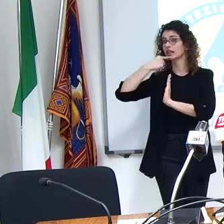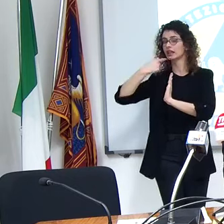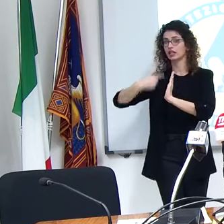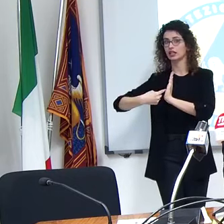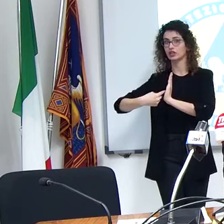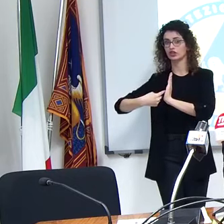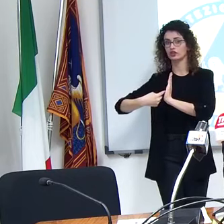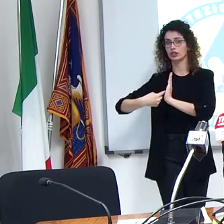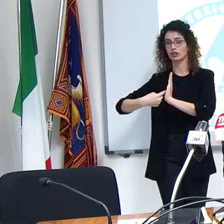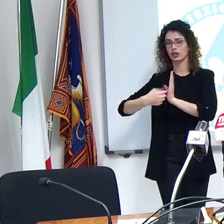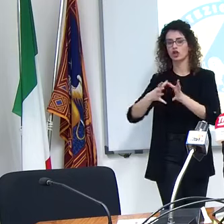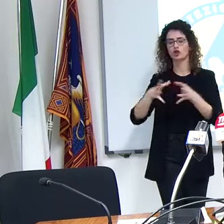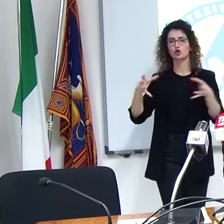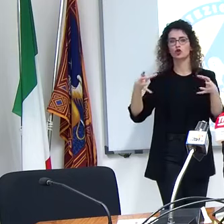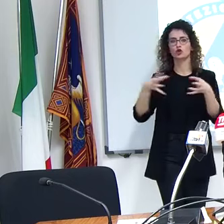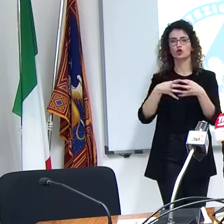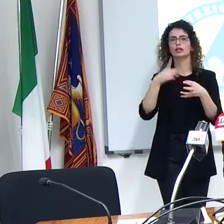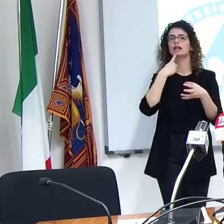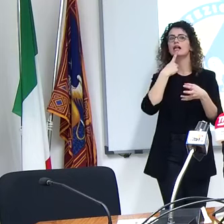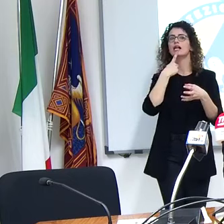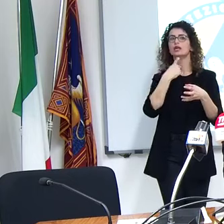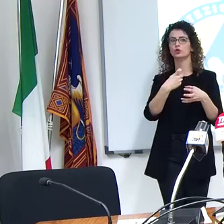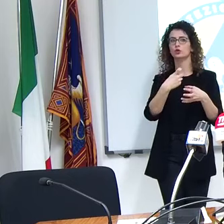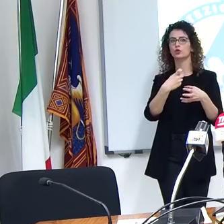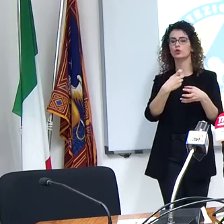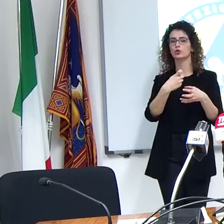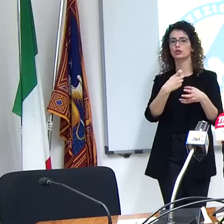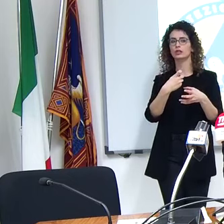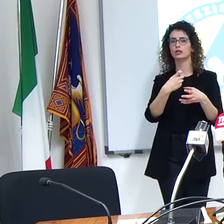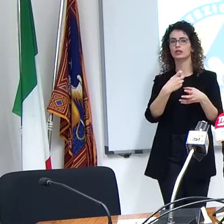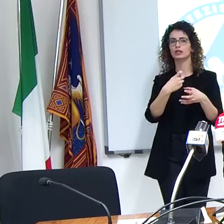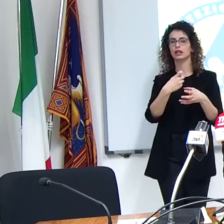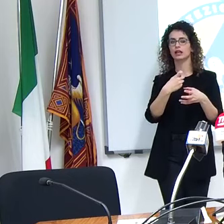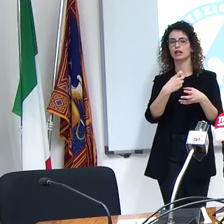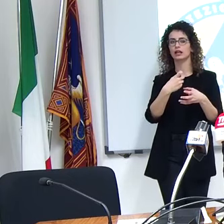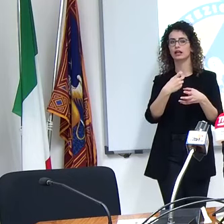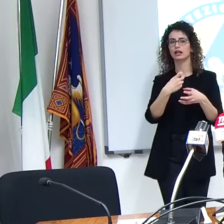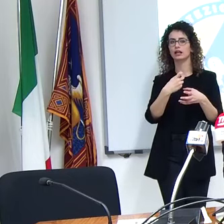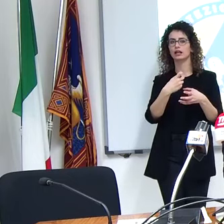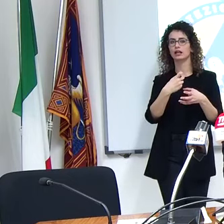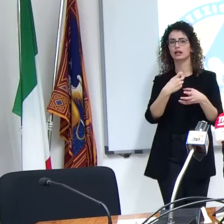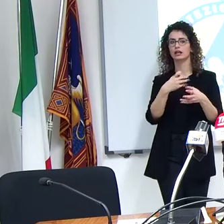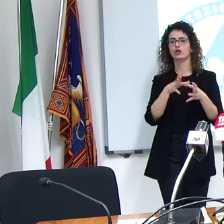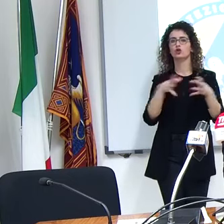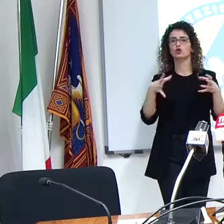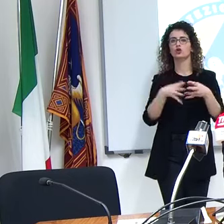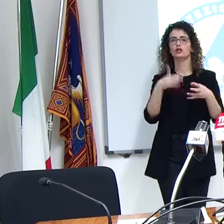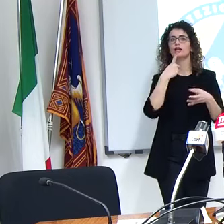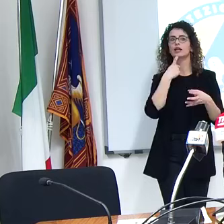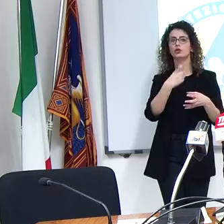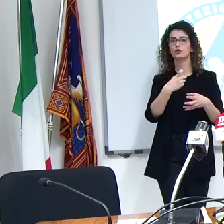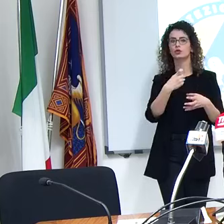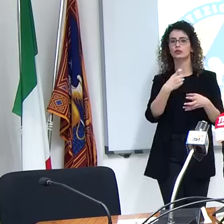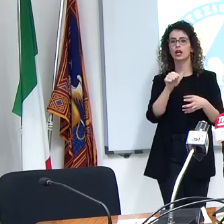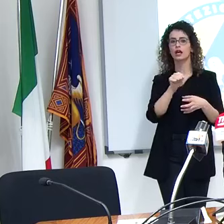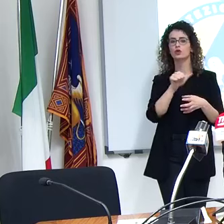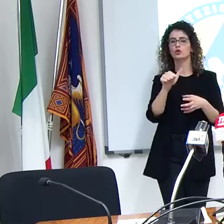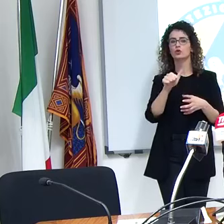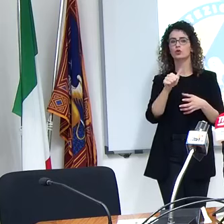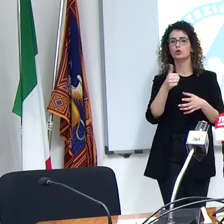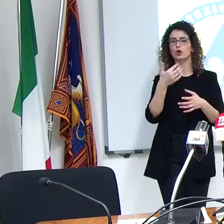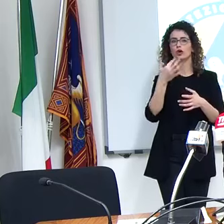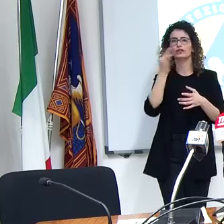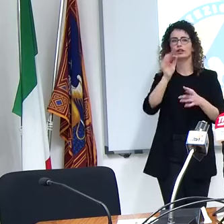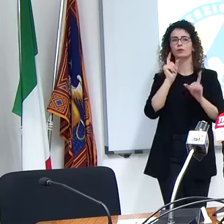si parla di zona rossa quando si raggiunge e viene posto solo il dato dei 250 su